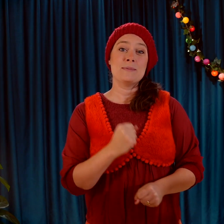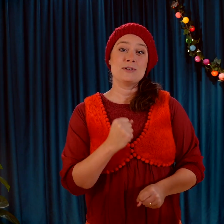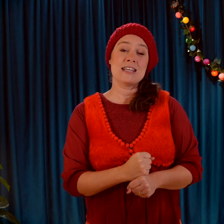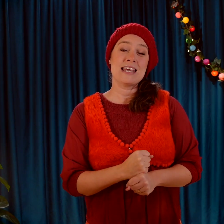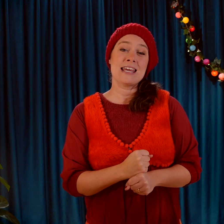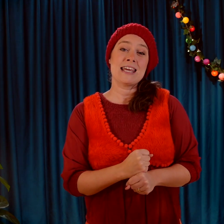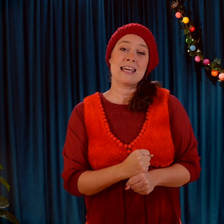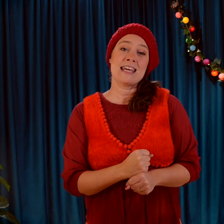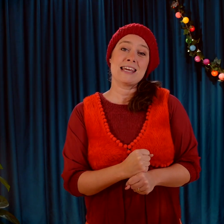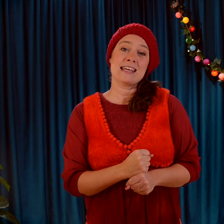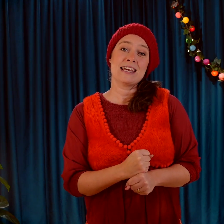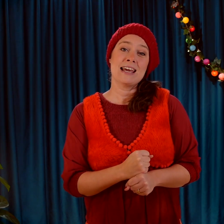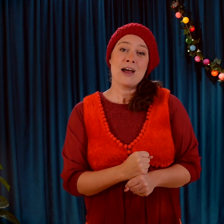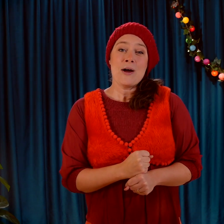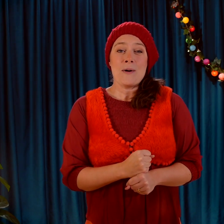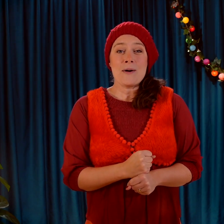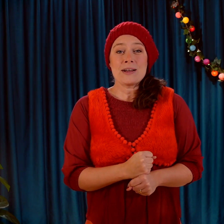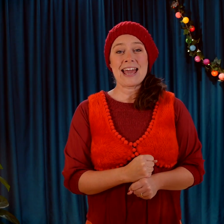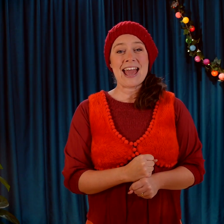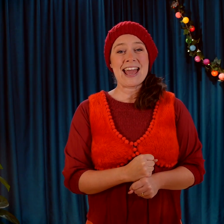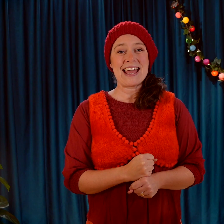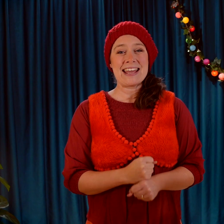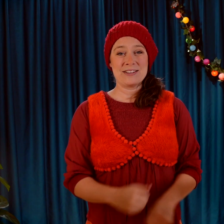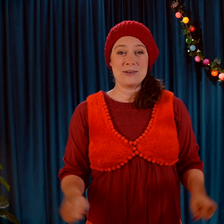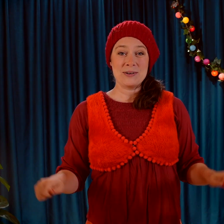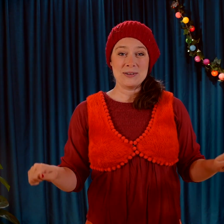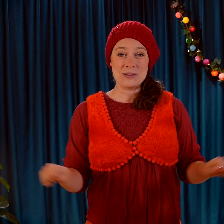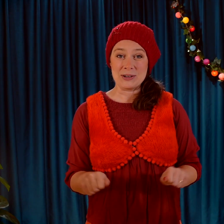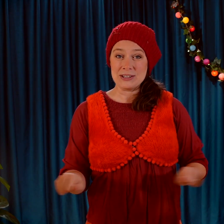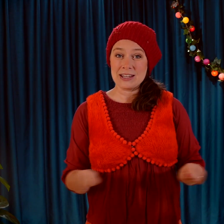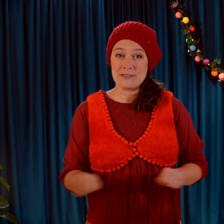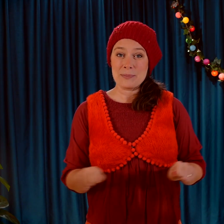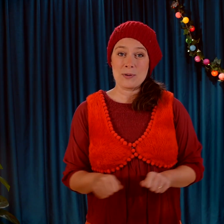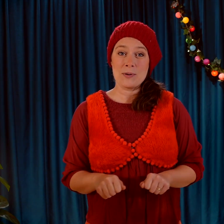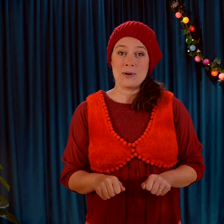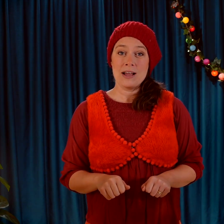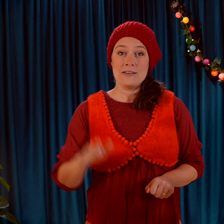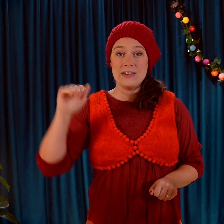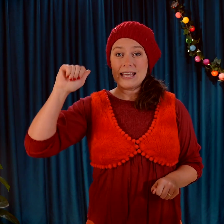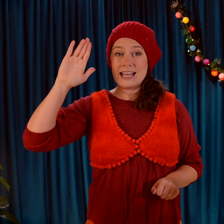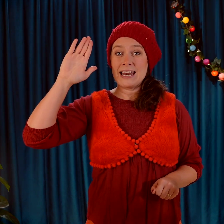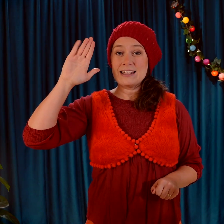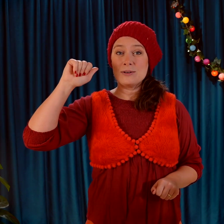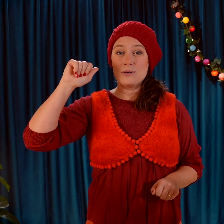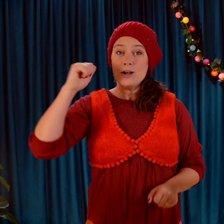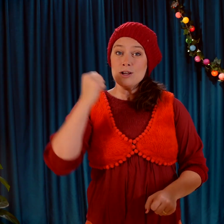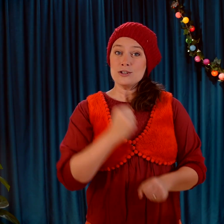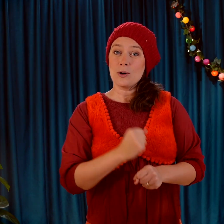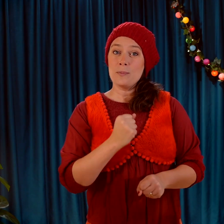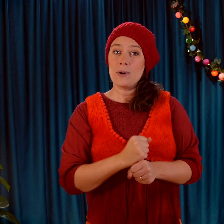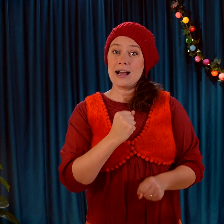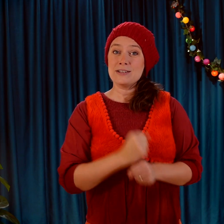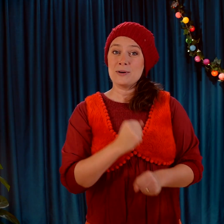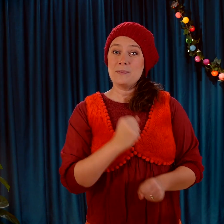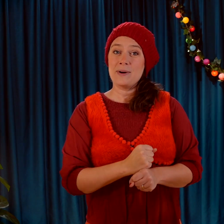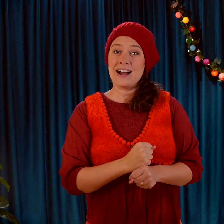musik. Och hej då, nu skyndar vi på, vinkar hej då, jobba, jobba.